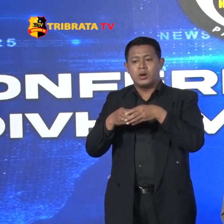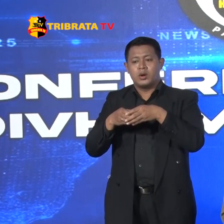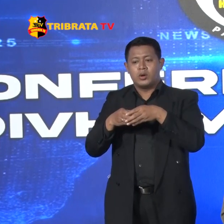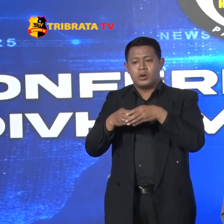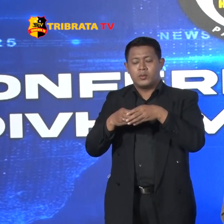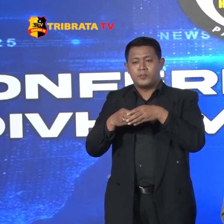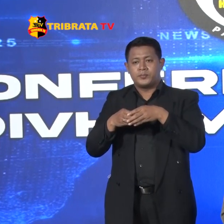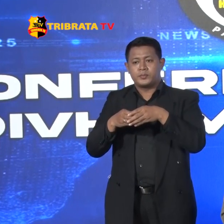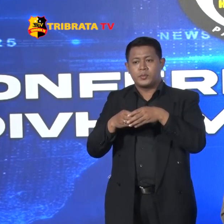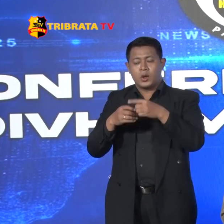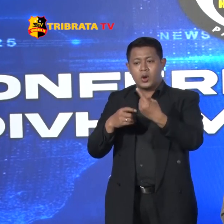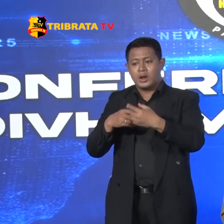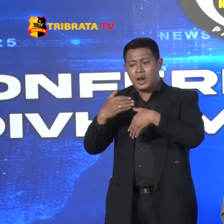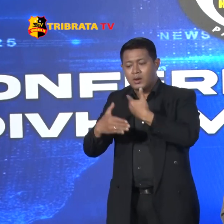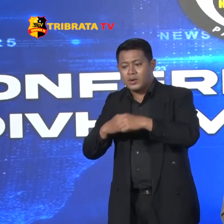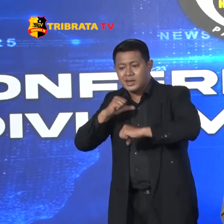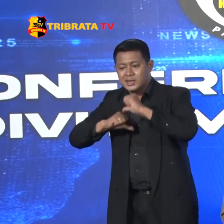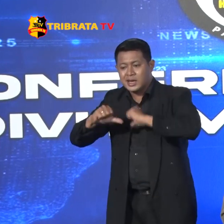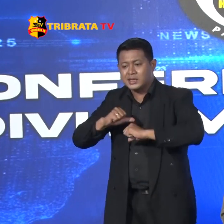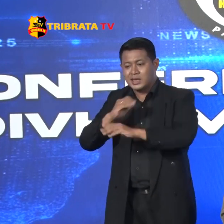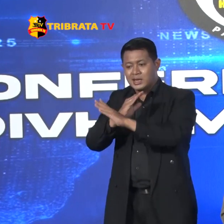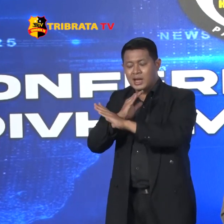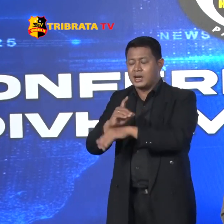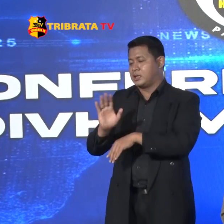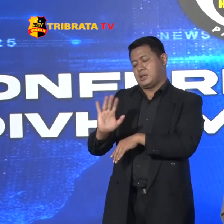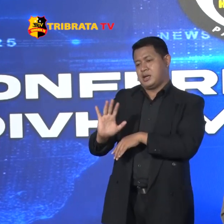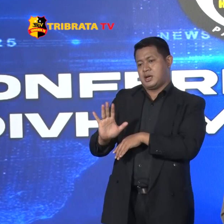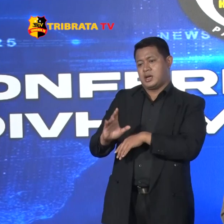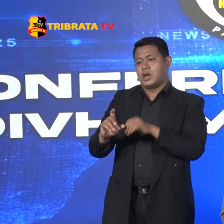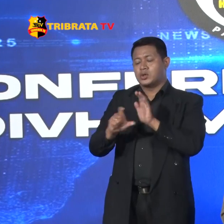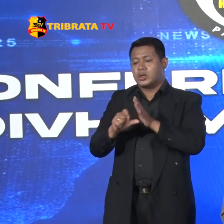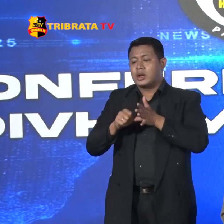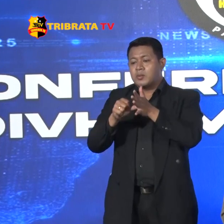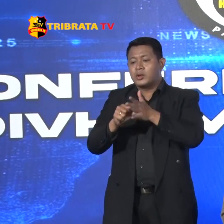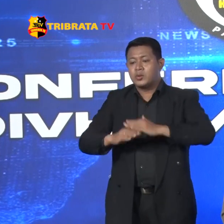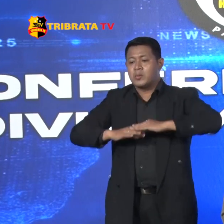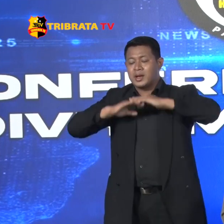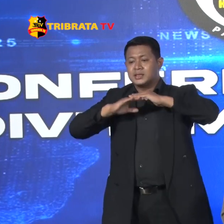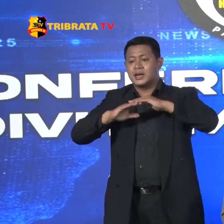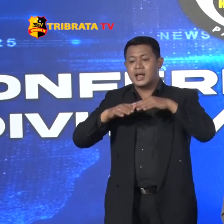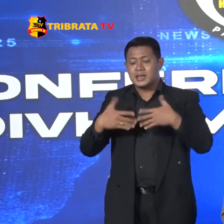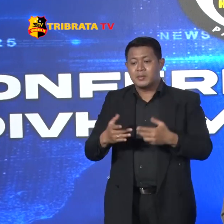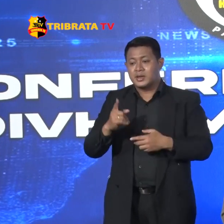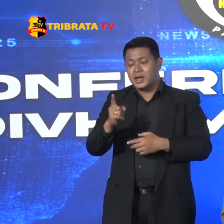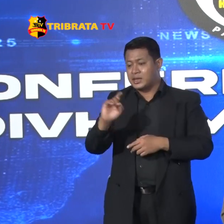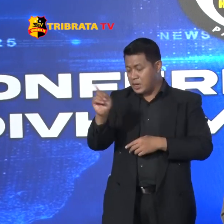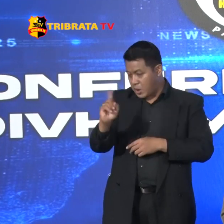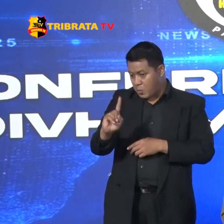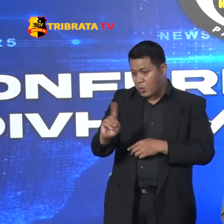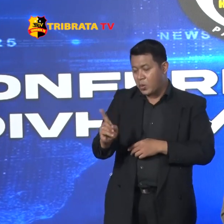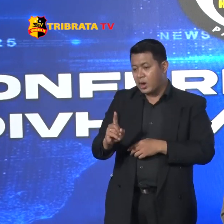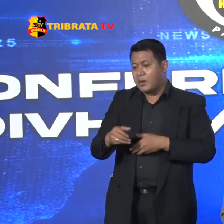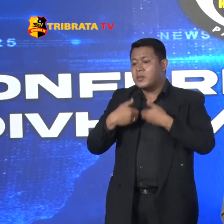Melakukan Kegiatan Tadi Misalnya Dia Membantu Banjar Tetapi Dia Tidak Boleh